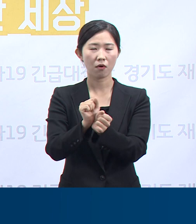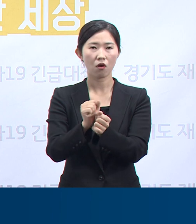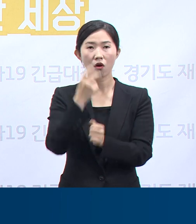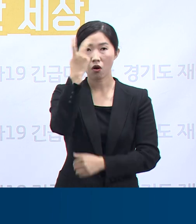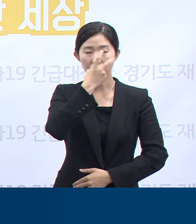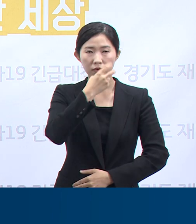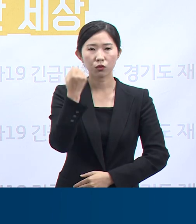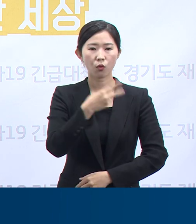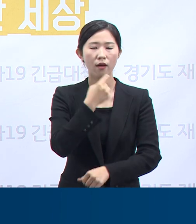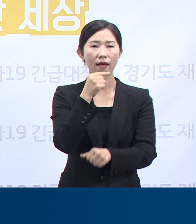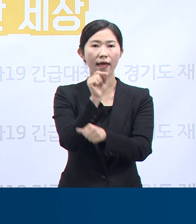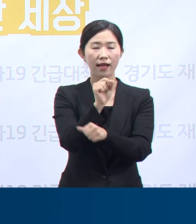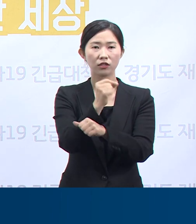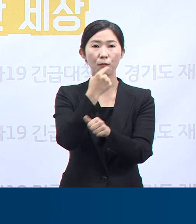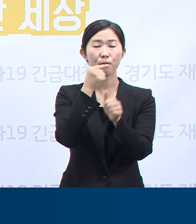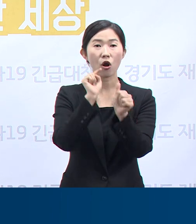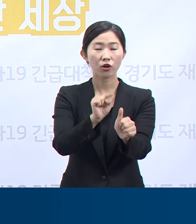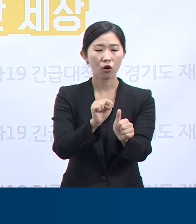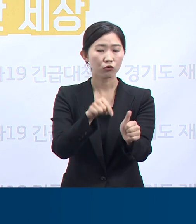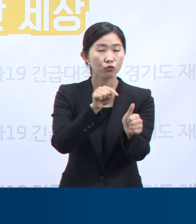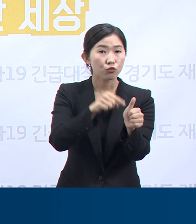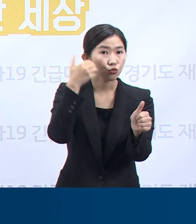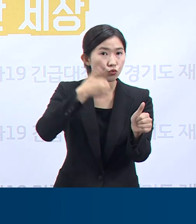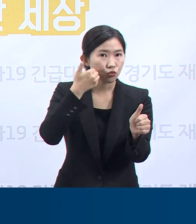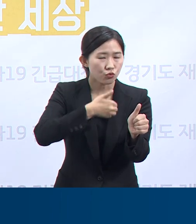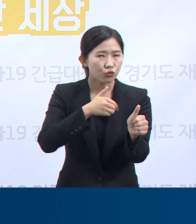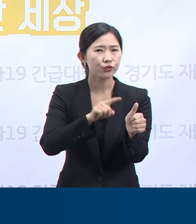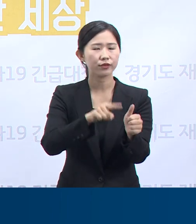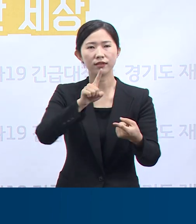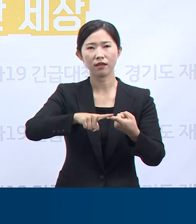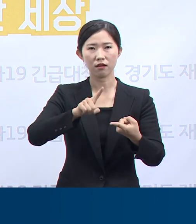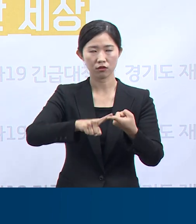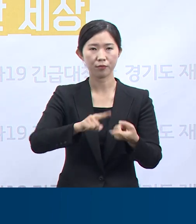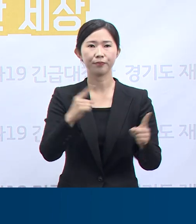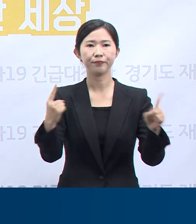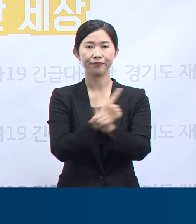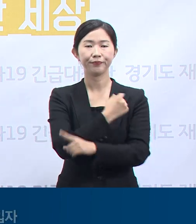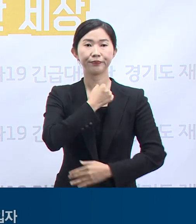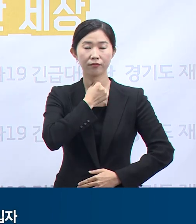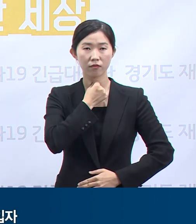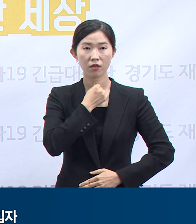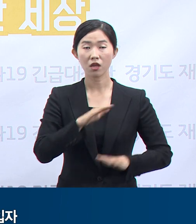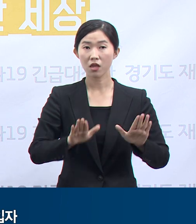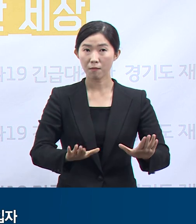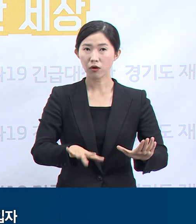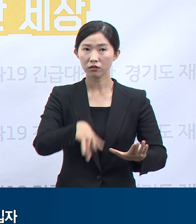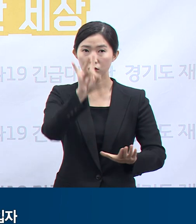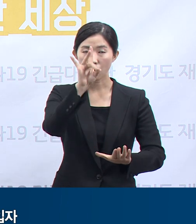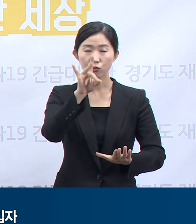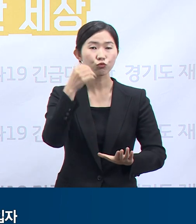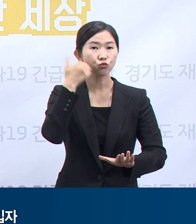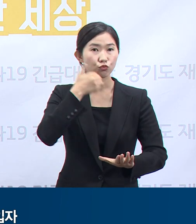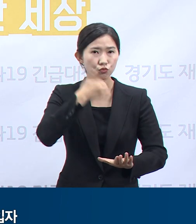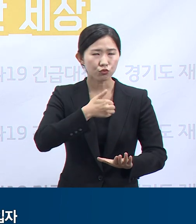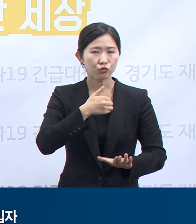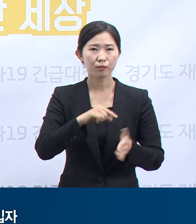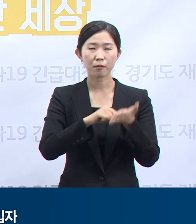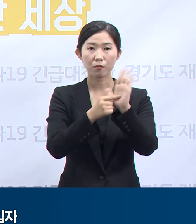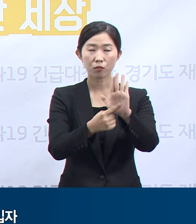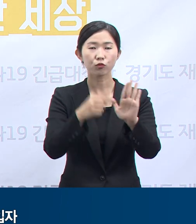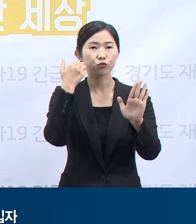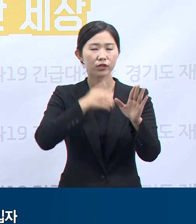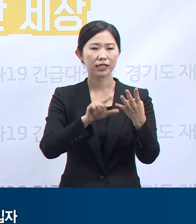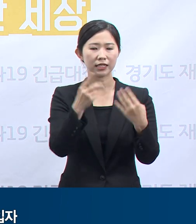행정명령에 대해 행정명령 대상자의 적용시점을 변경 발령합니다. 당초 행정명령 대상자를 2020년